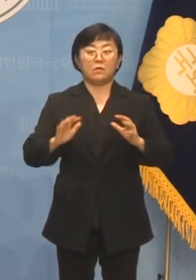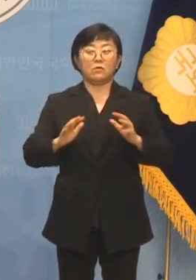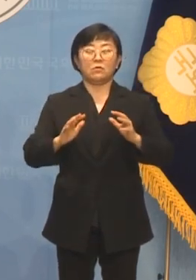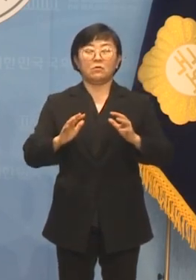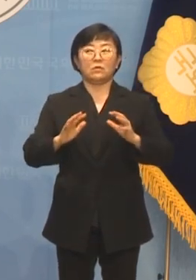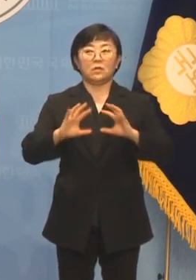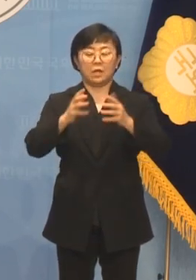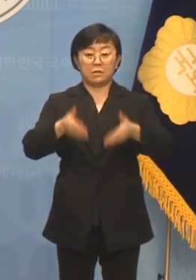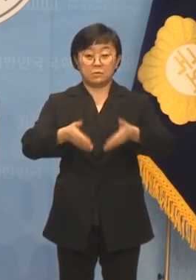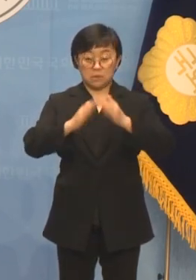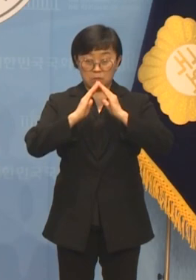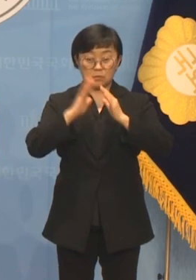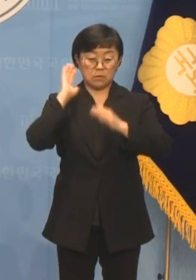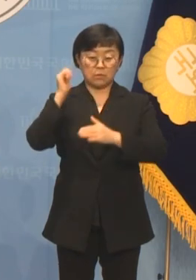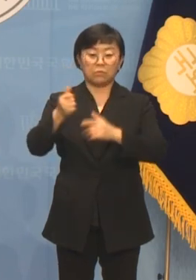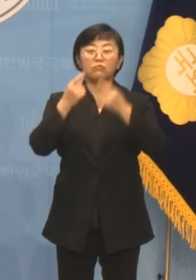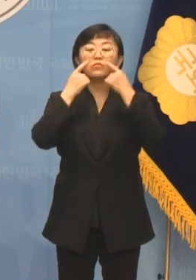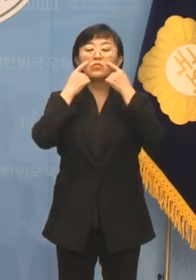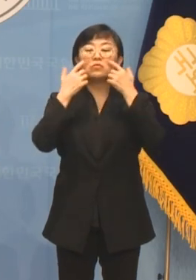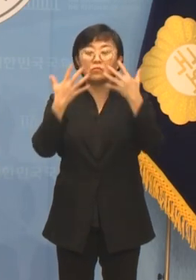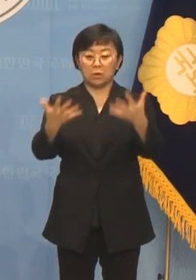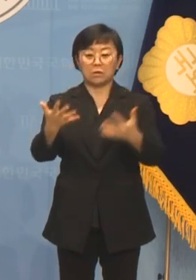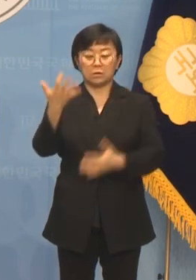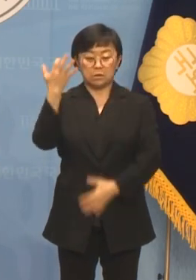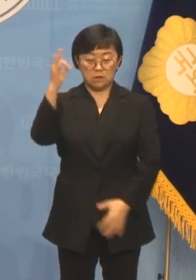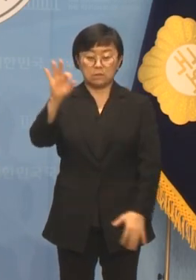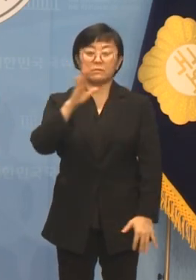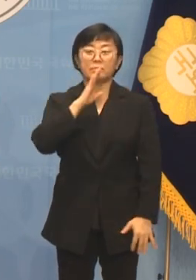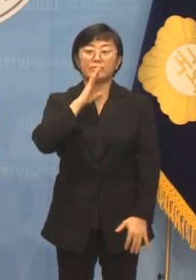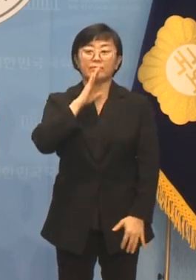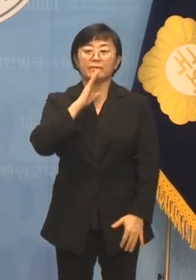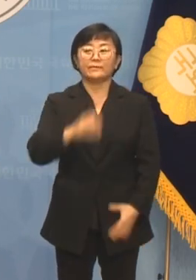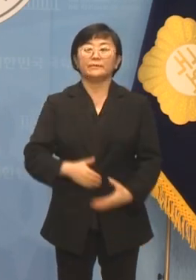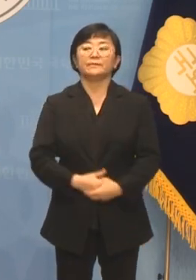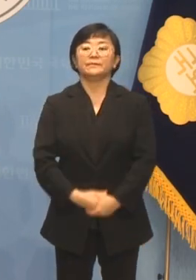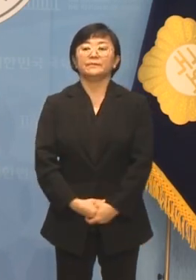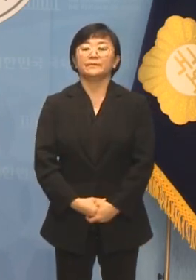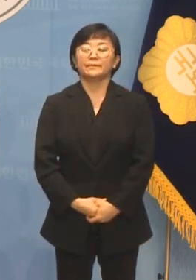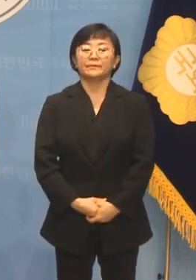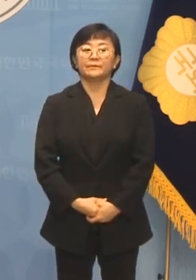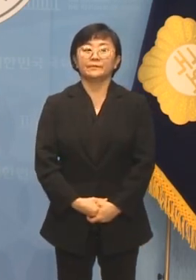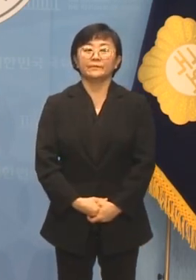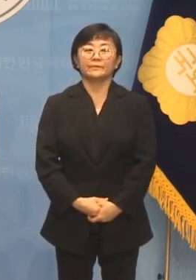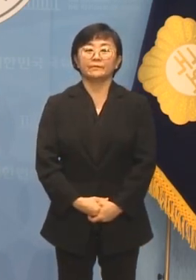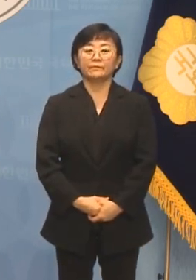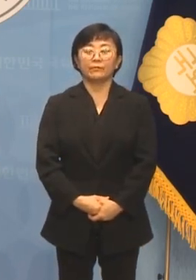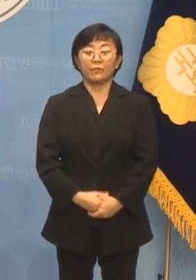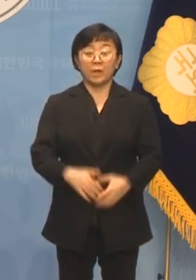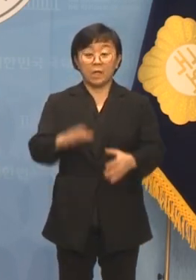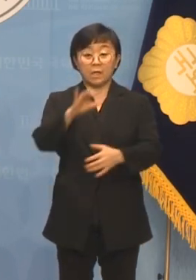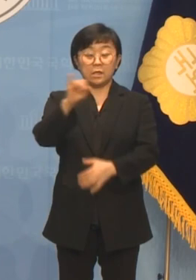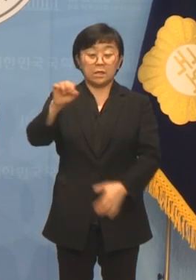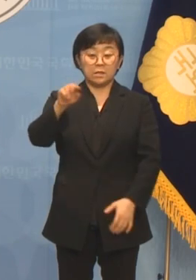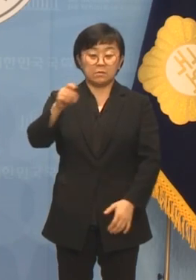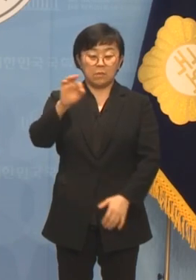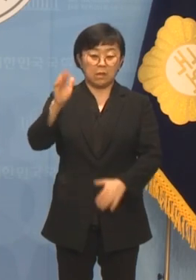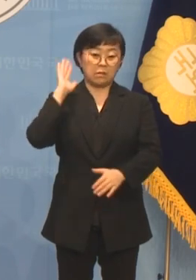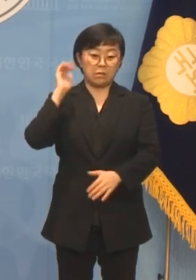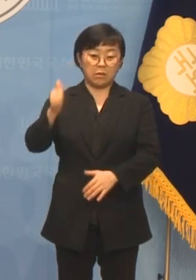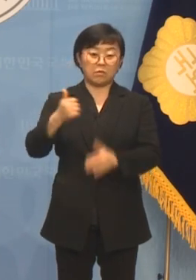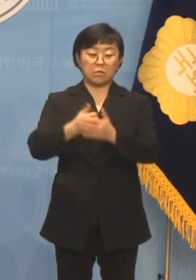대통령인 것은 분명 부인할 수 없는 사실입니다. 만약 이승만 대통령이